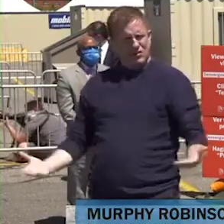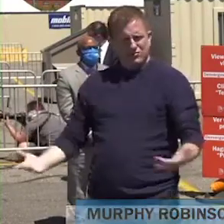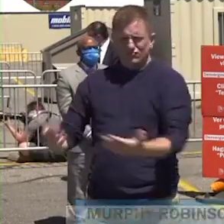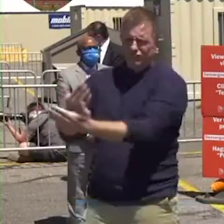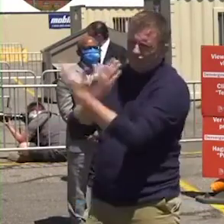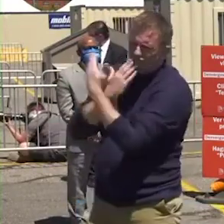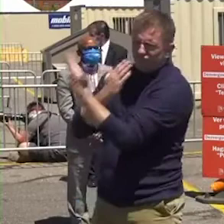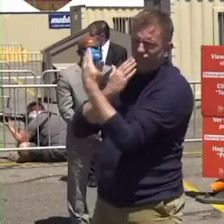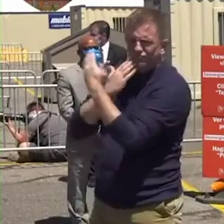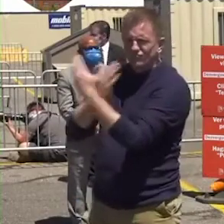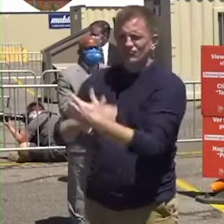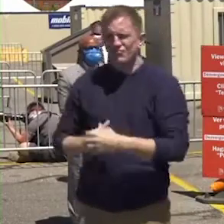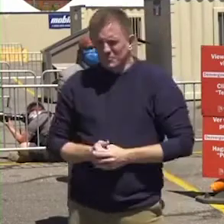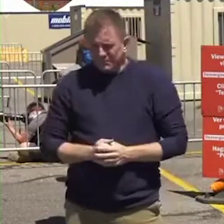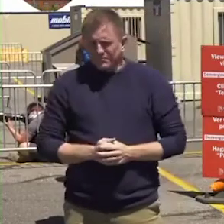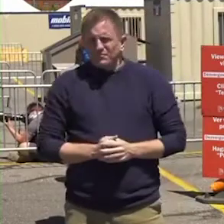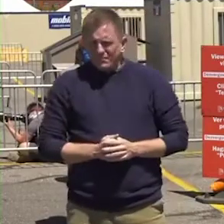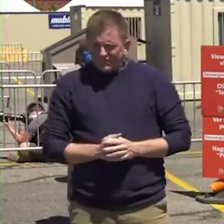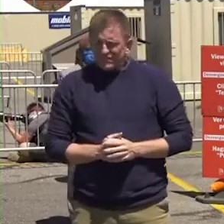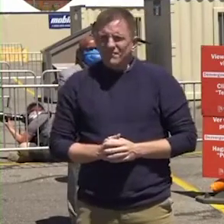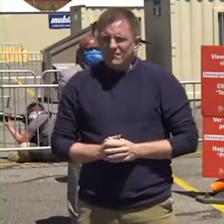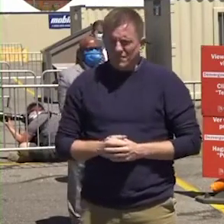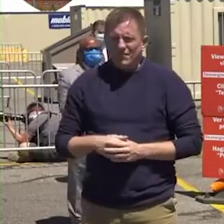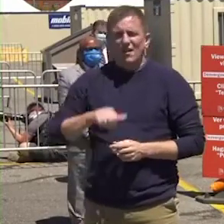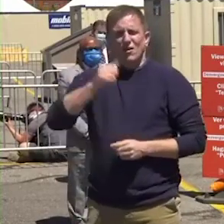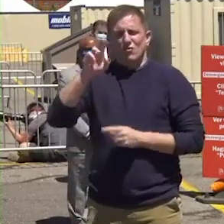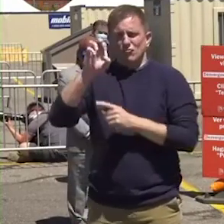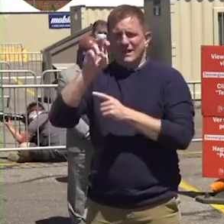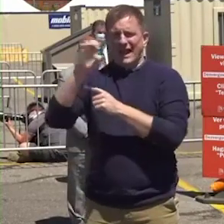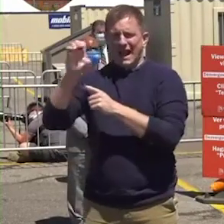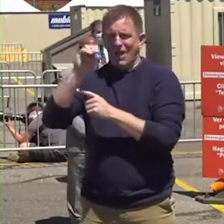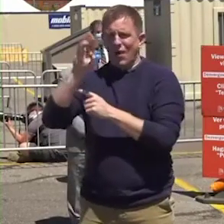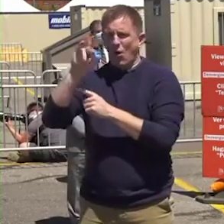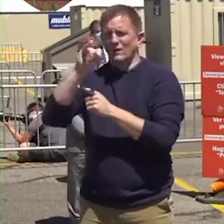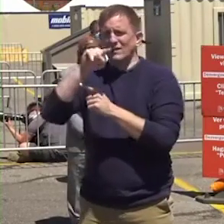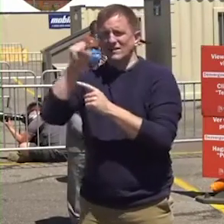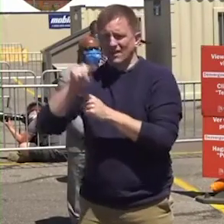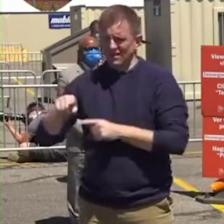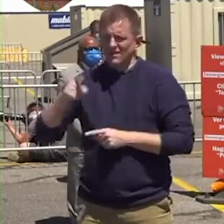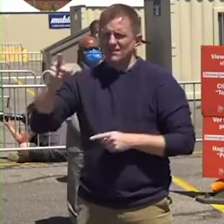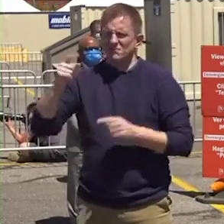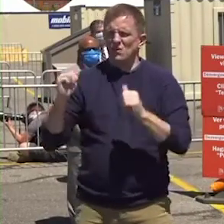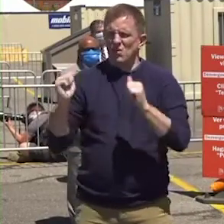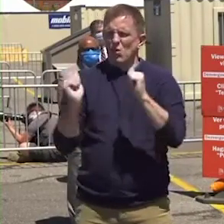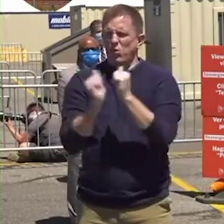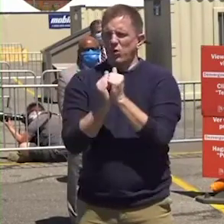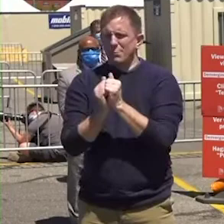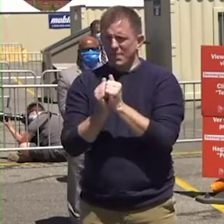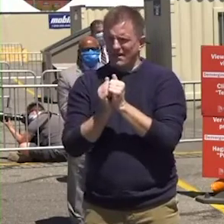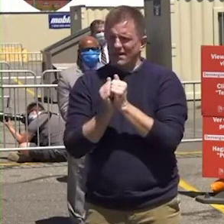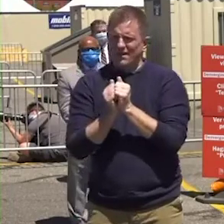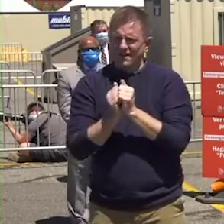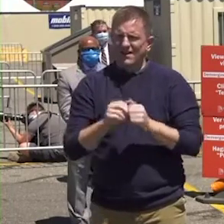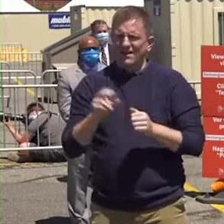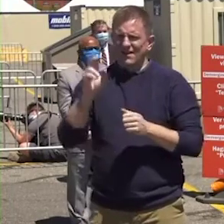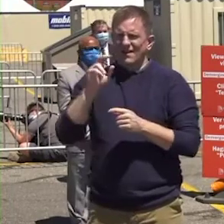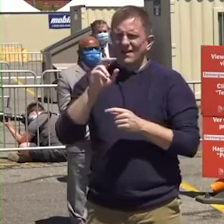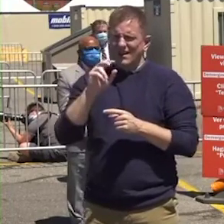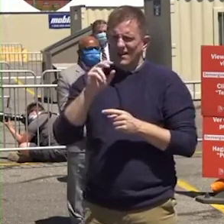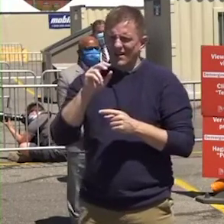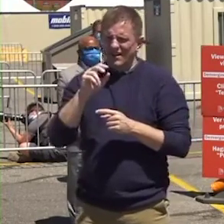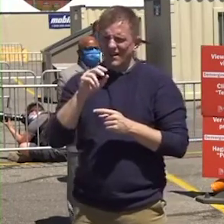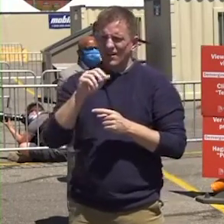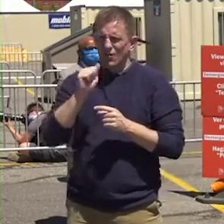nuestro planificador de eventos. LabCorp por ser nuestro laboratorio, Dr. Greg Laberge, de nuestro